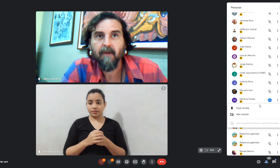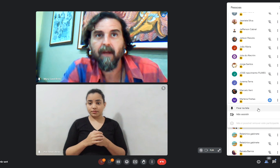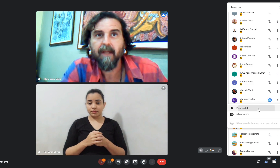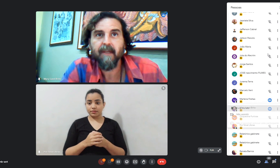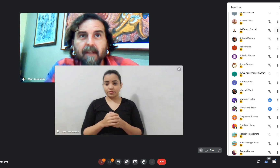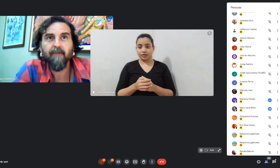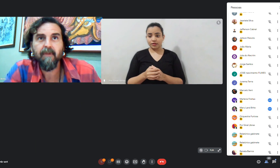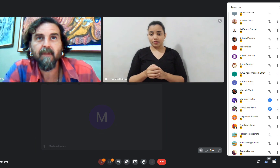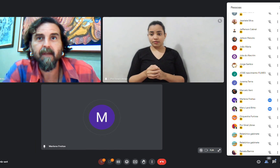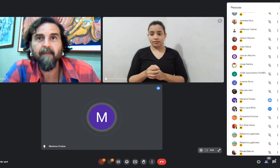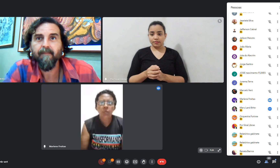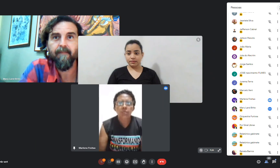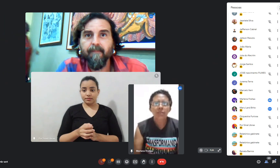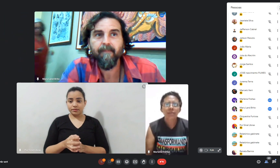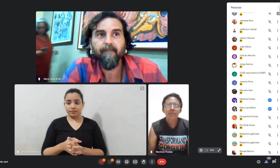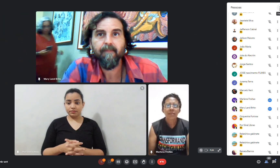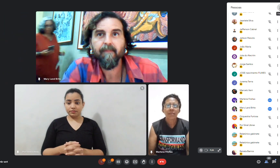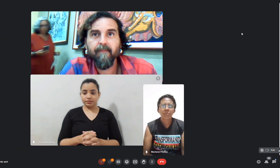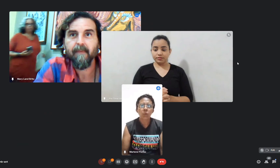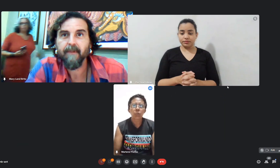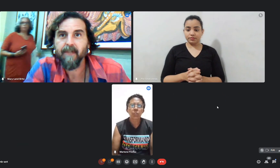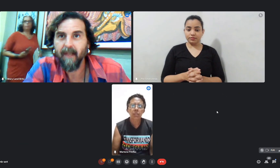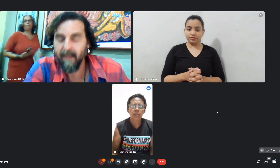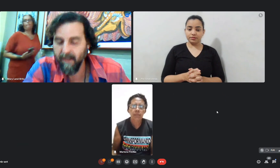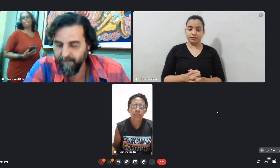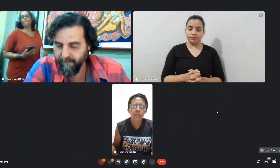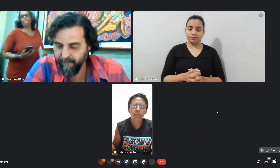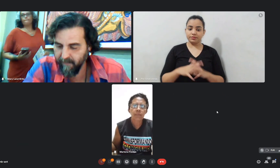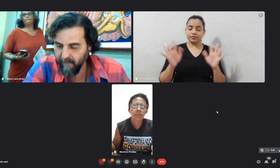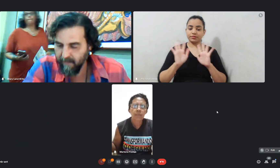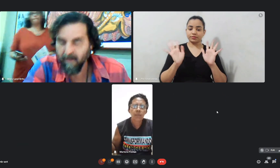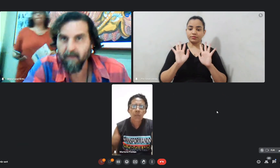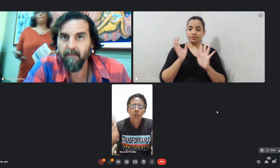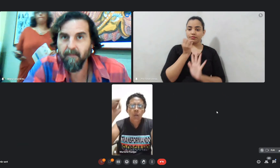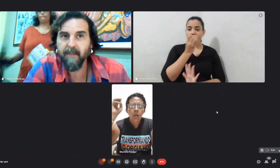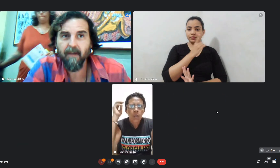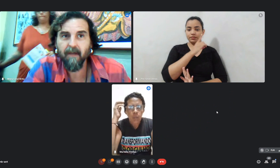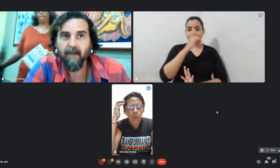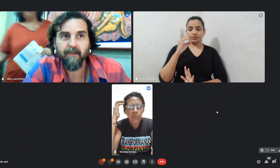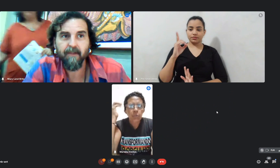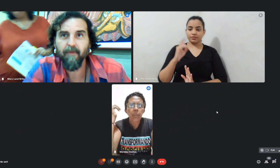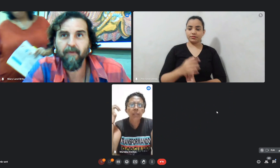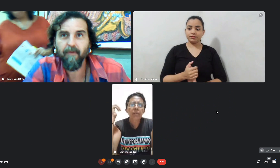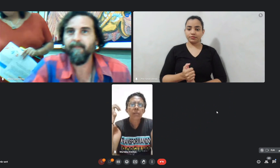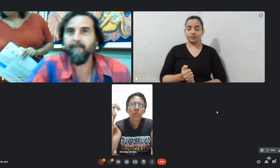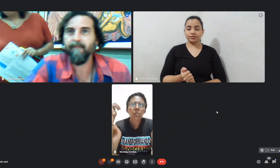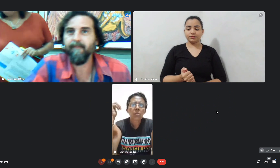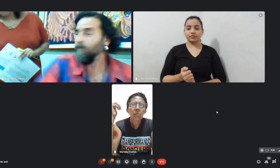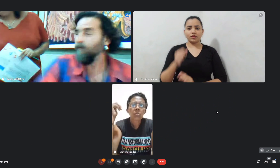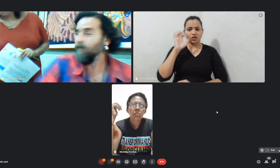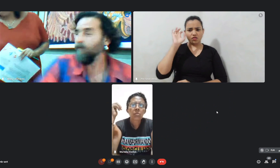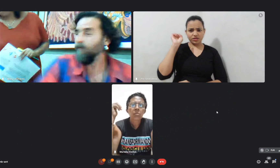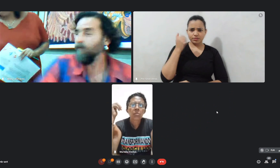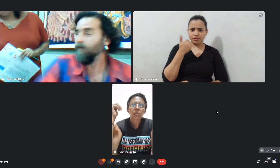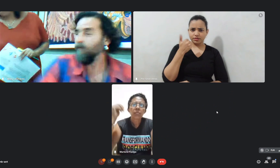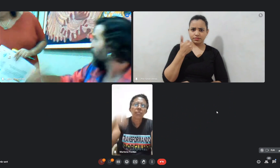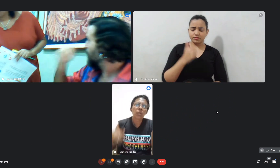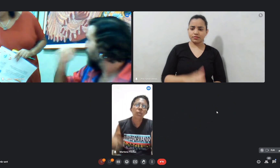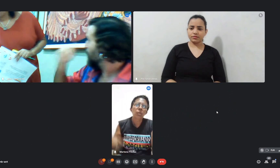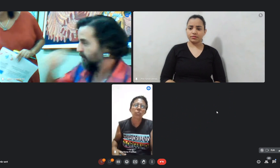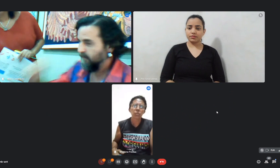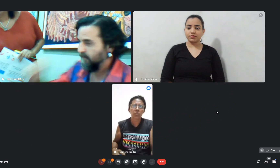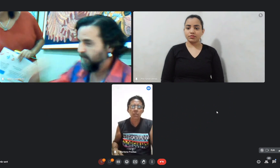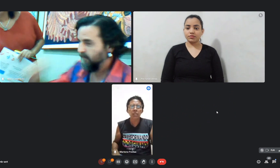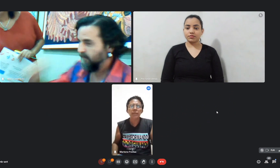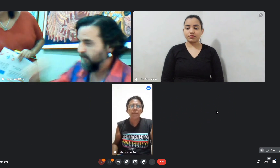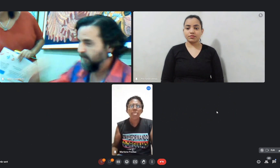ok oi bom dia bom dia estão me ouvindo bem estamos sim pronto